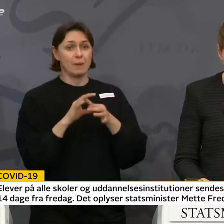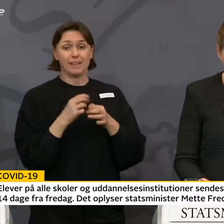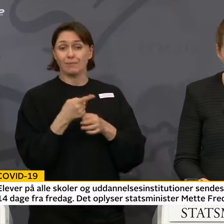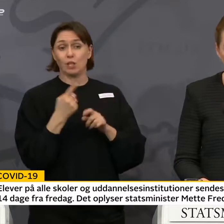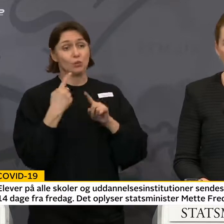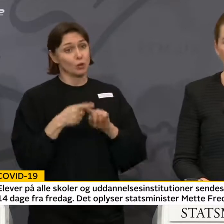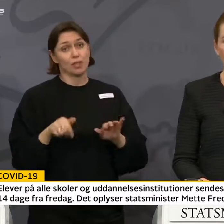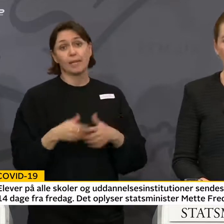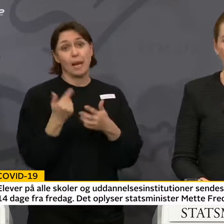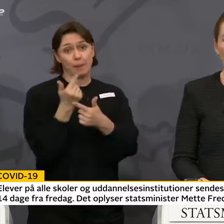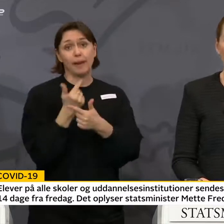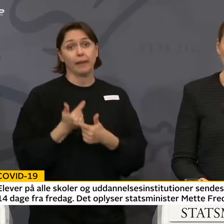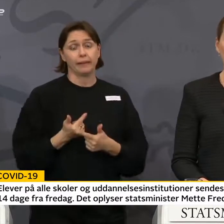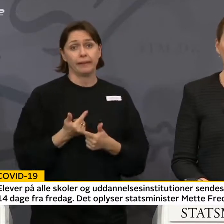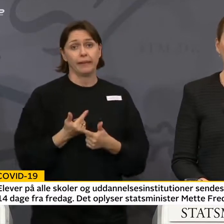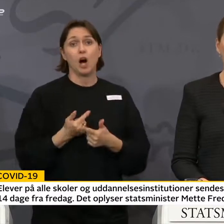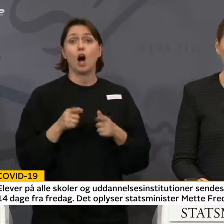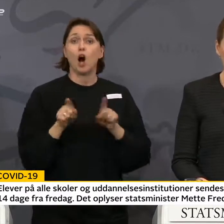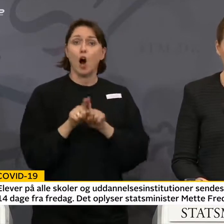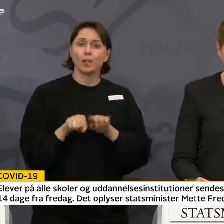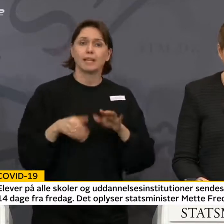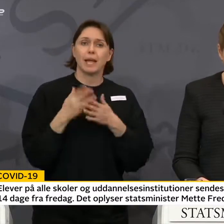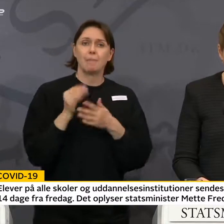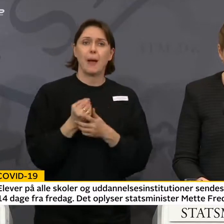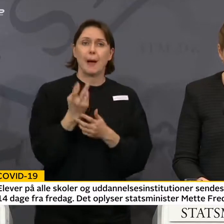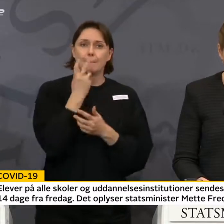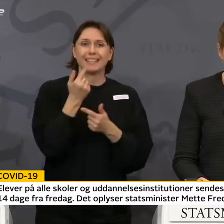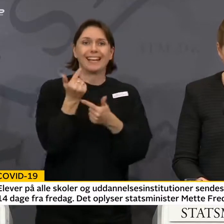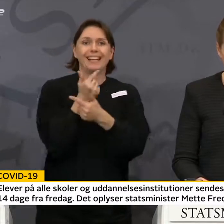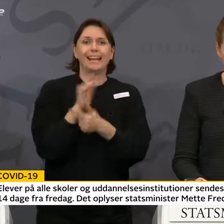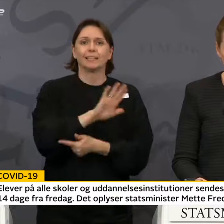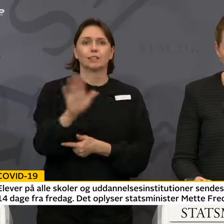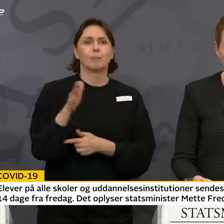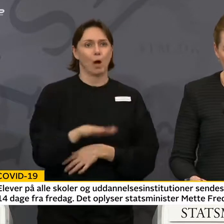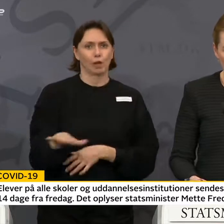til at hjælpe hinanden. Og også hjælpe med at passe hinandens børn.